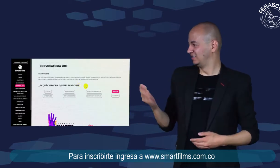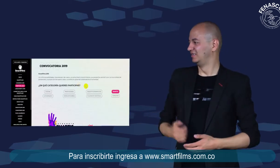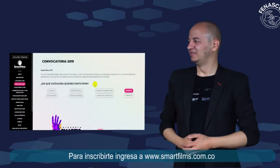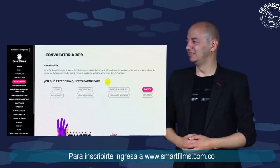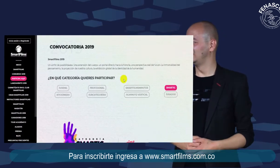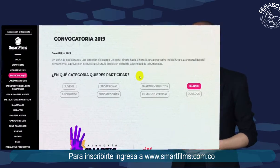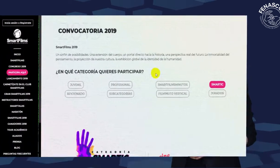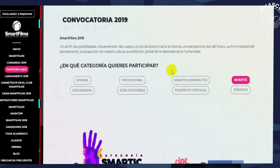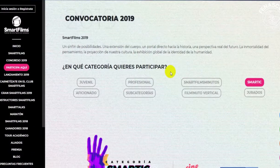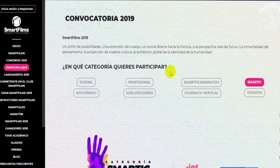.com.co